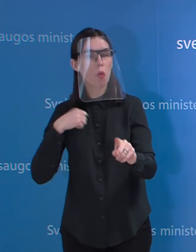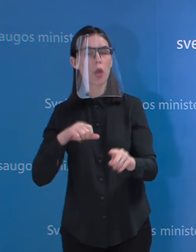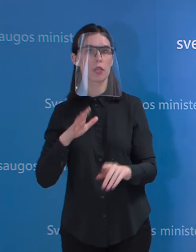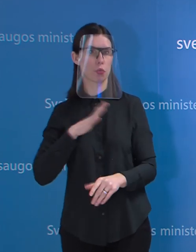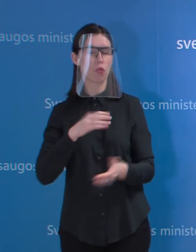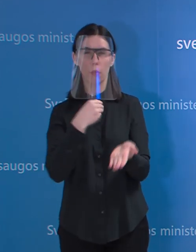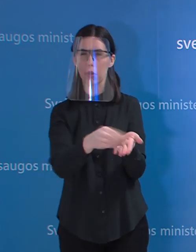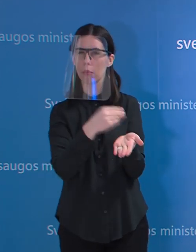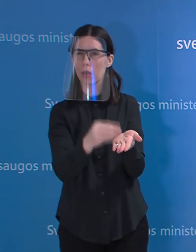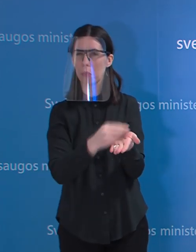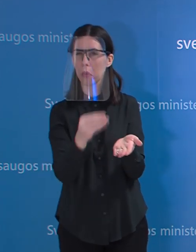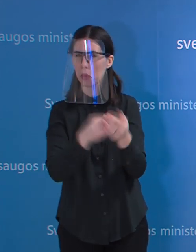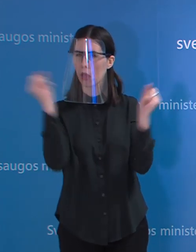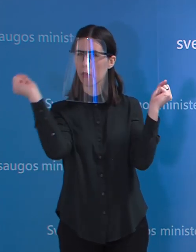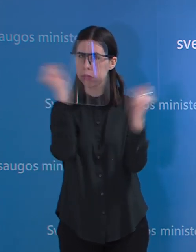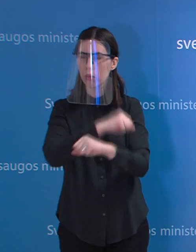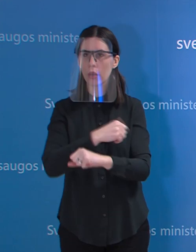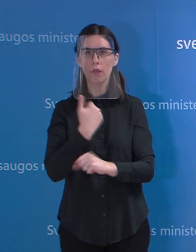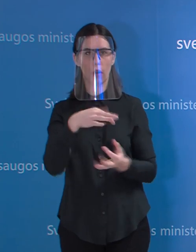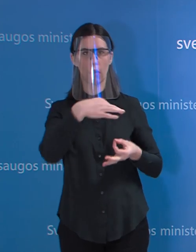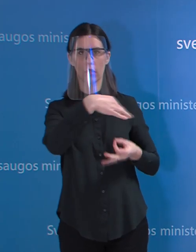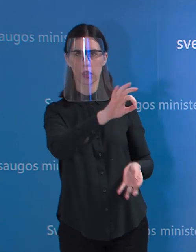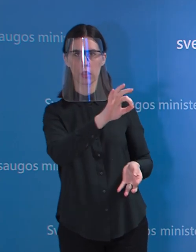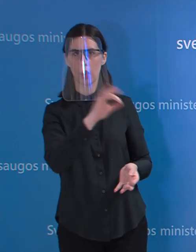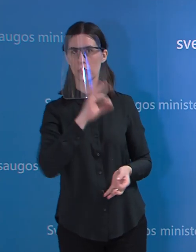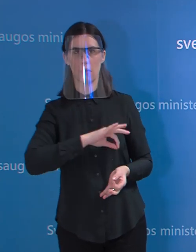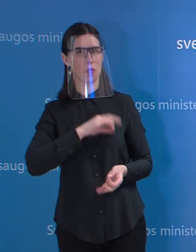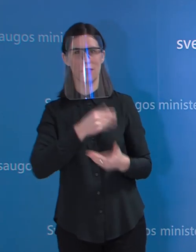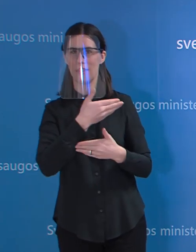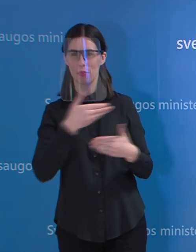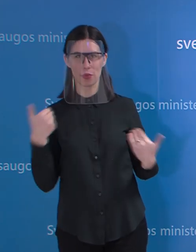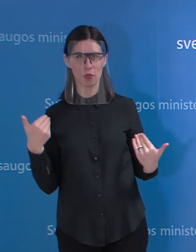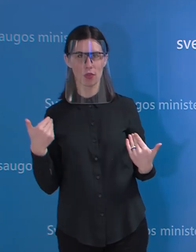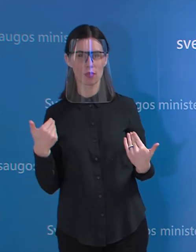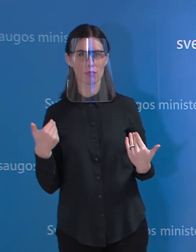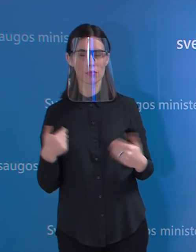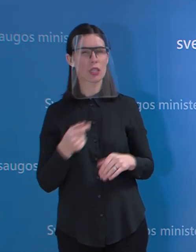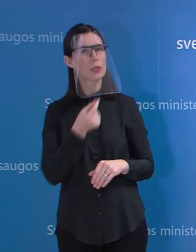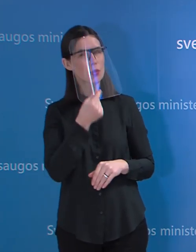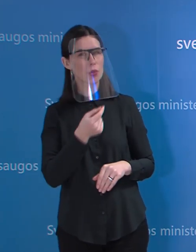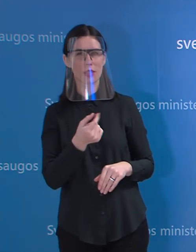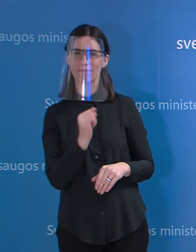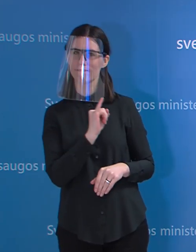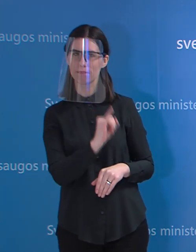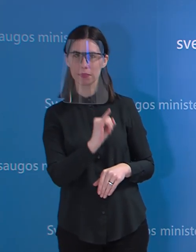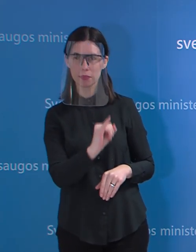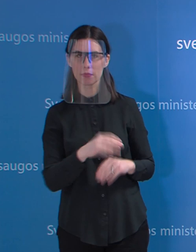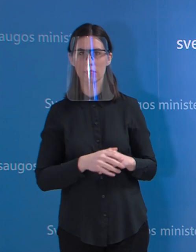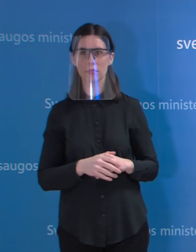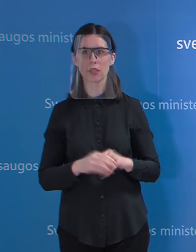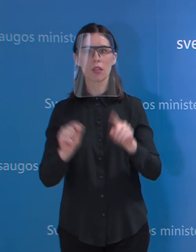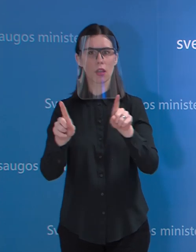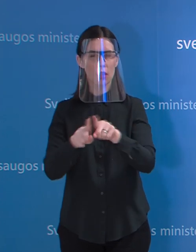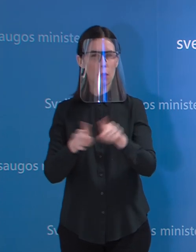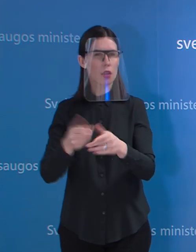tie, kuriem būtų buvusi logika jas naudoti. Ir anksčiau dar daugiau, kad tas supirkimas